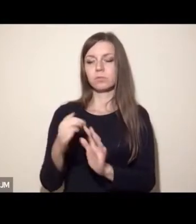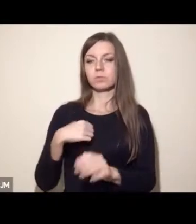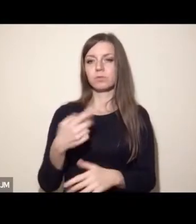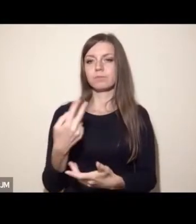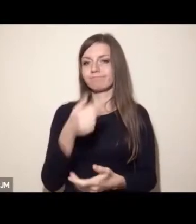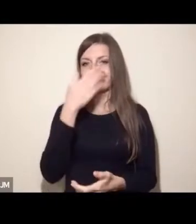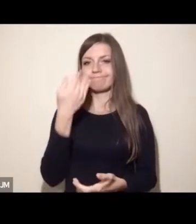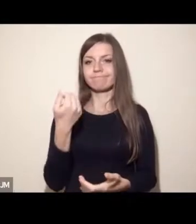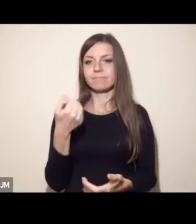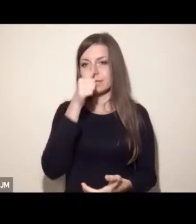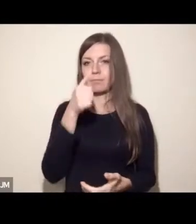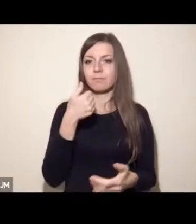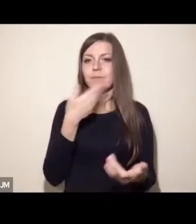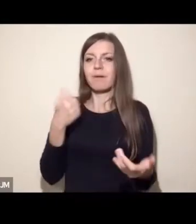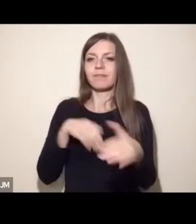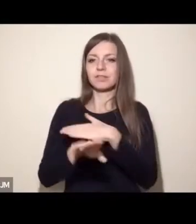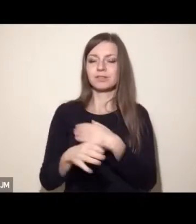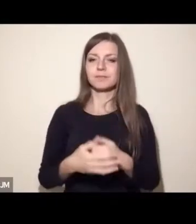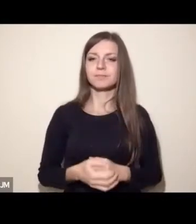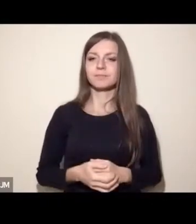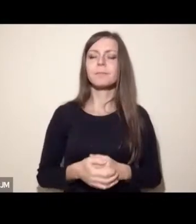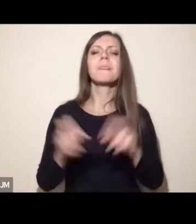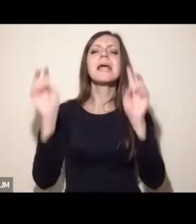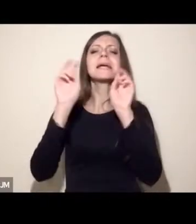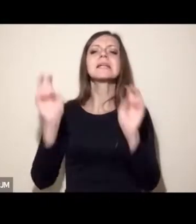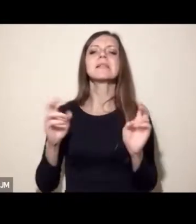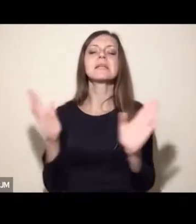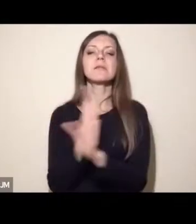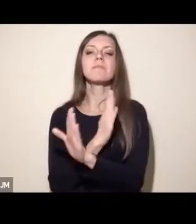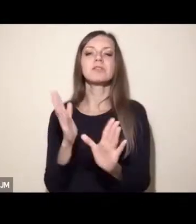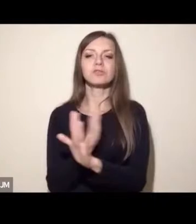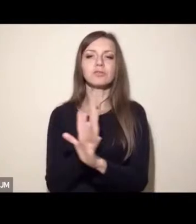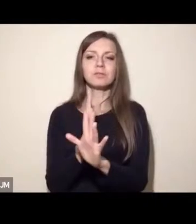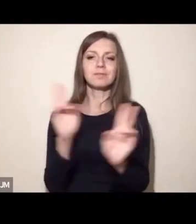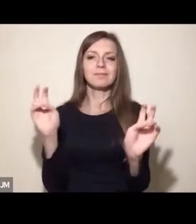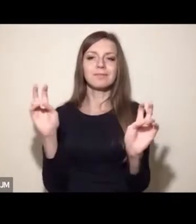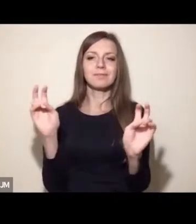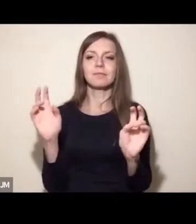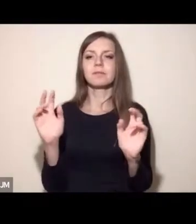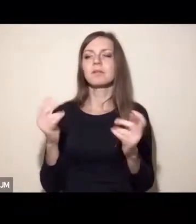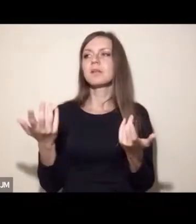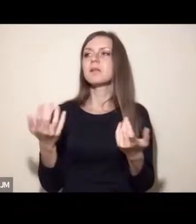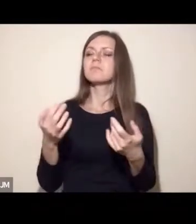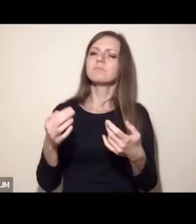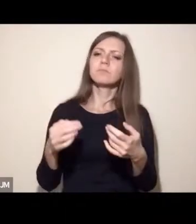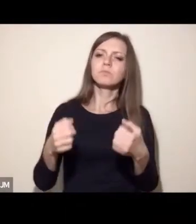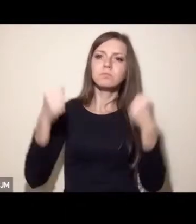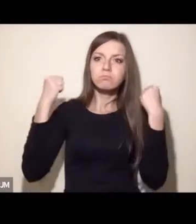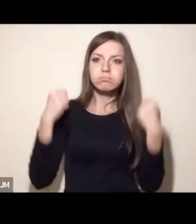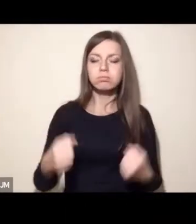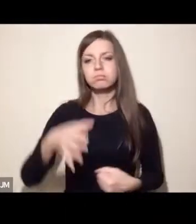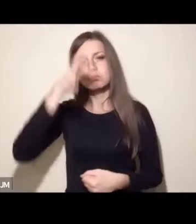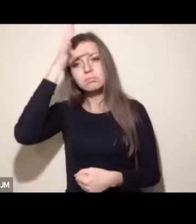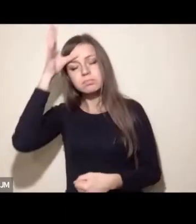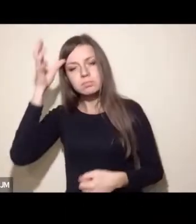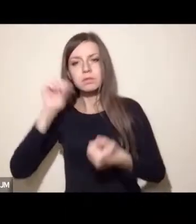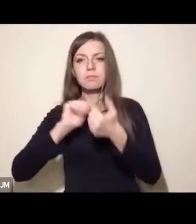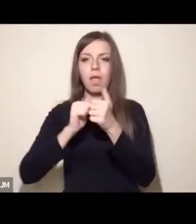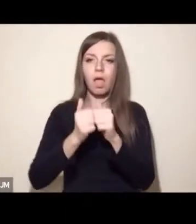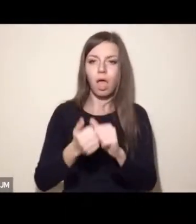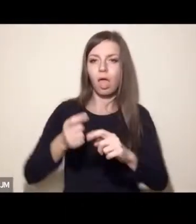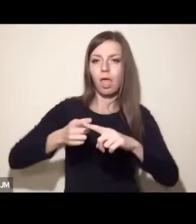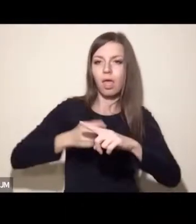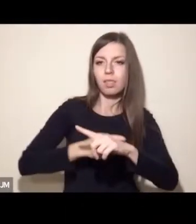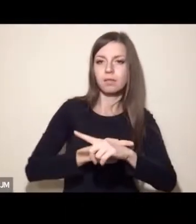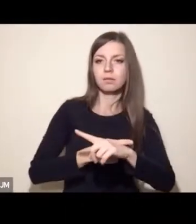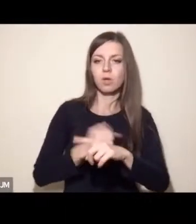kontekst kryzysu klimatycznego, kiedy się mówi o ewolucyjności zmian, o mozolnym reformizmie, to jest to postrzegane